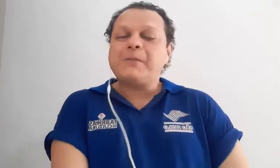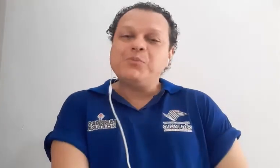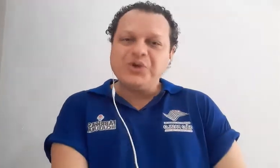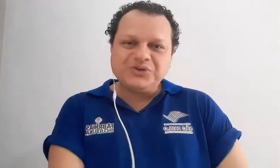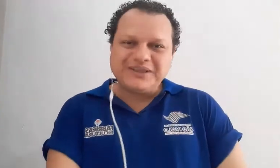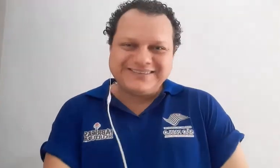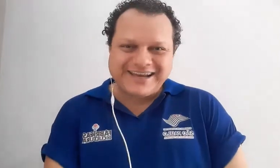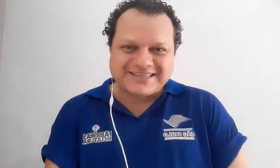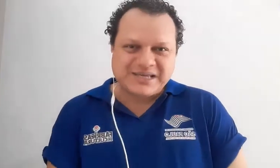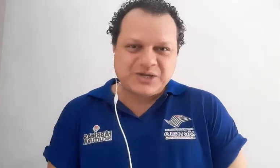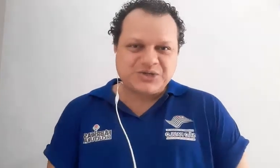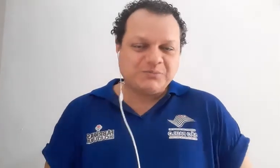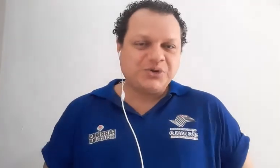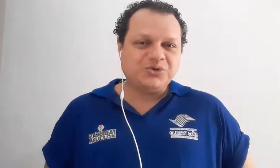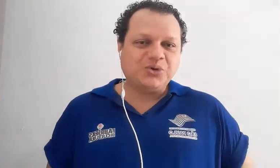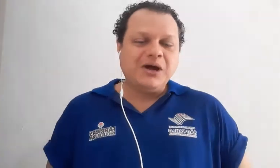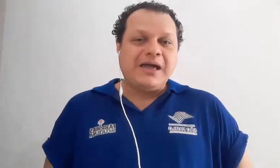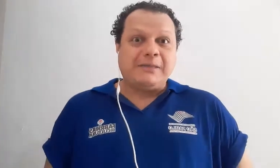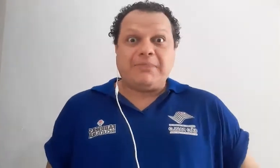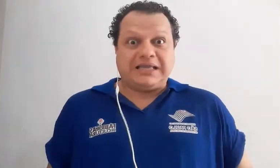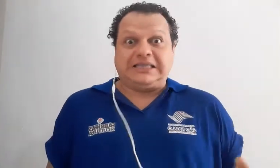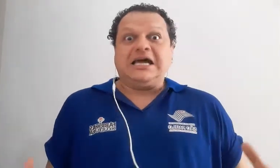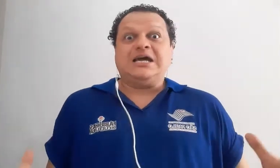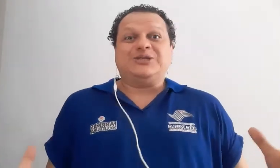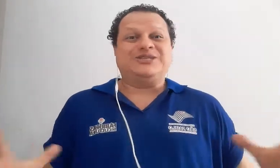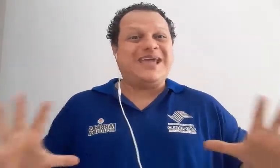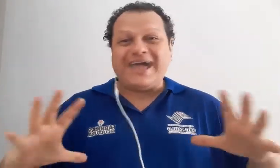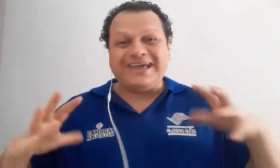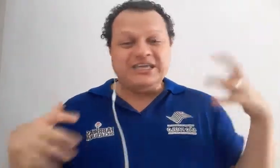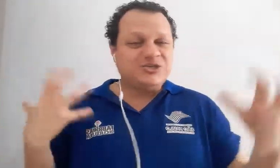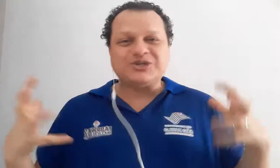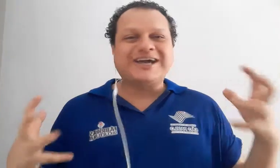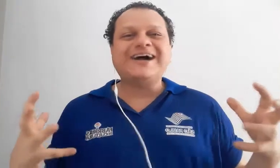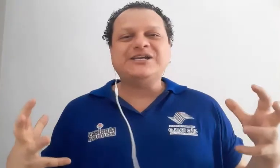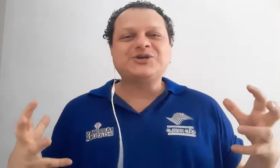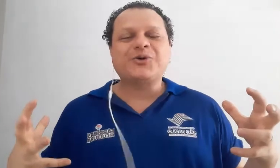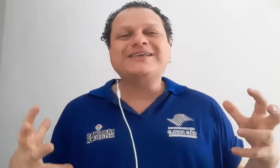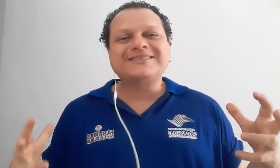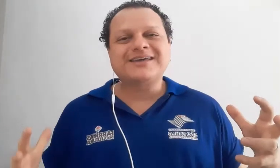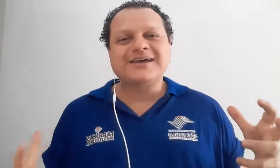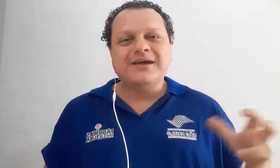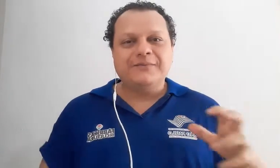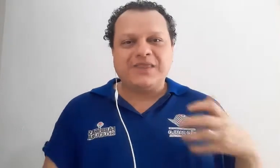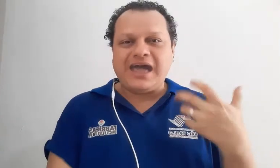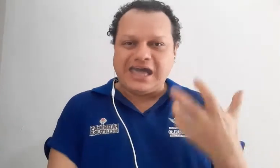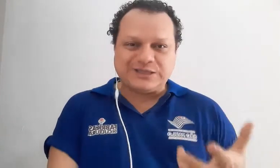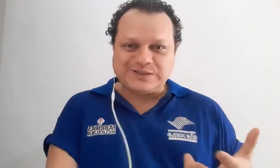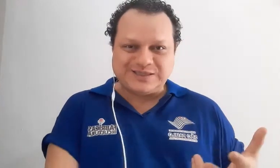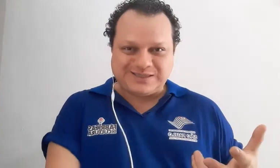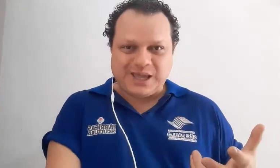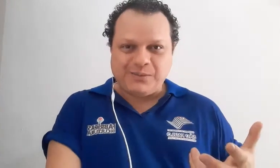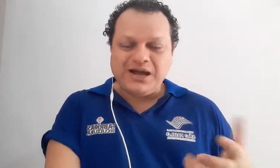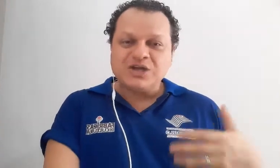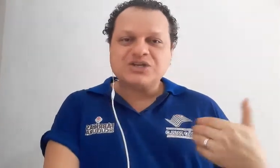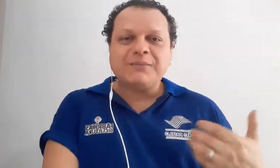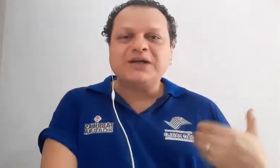é muito interessante, muito impactante, que é instigante conhecer, né, esse sistema, chamado